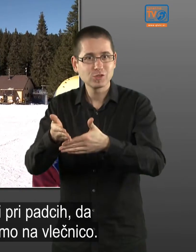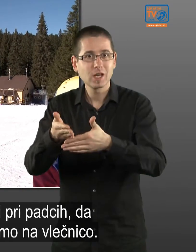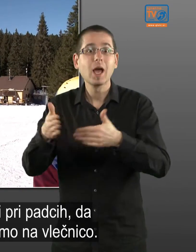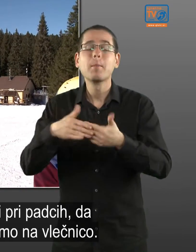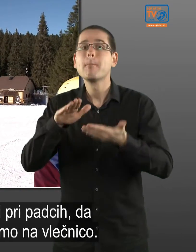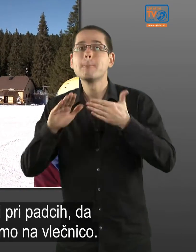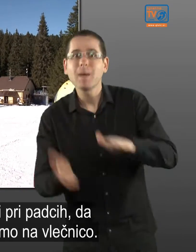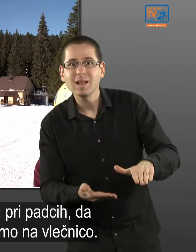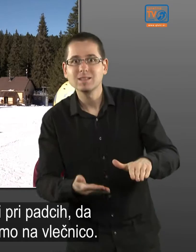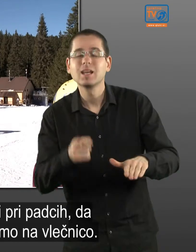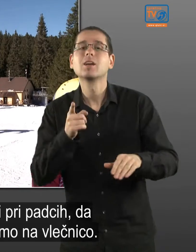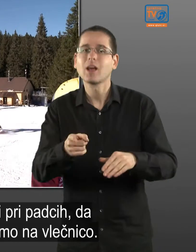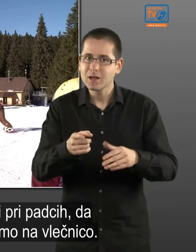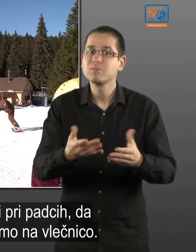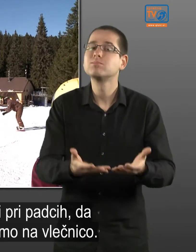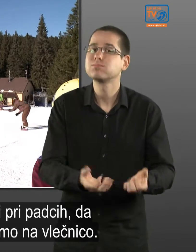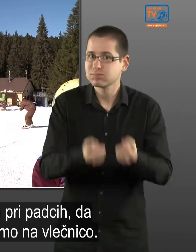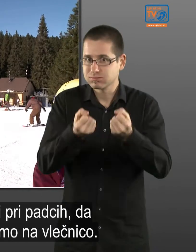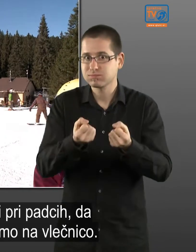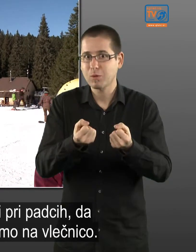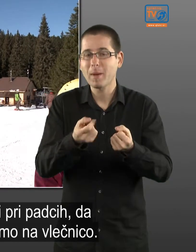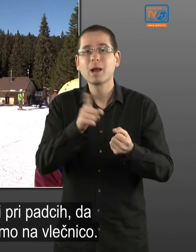pacih, da jih poberemo na ulečnico.